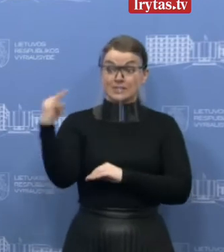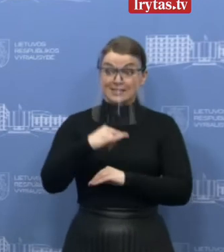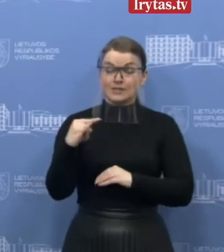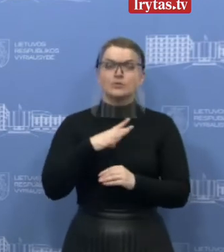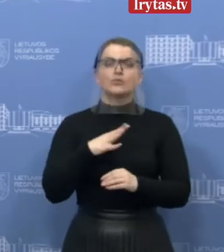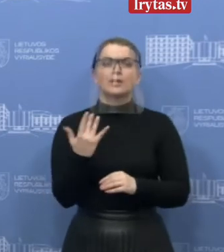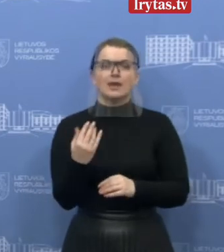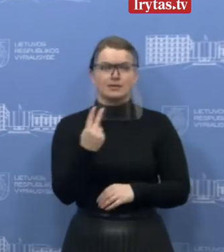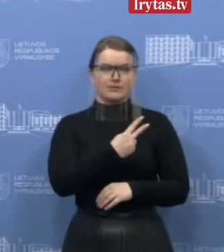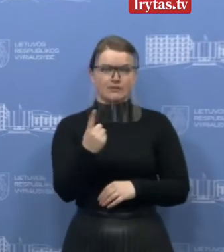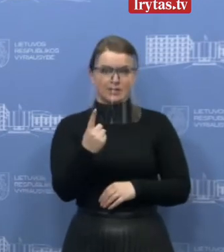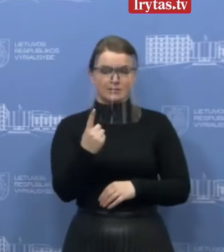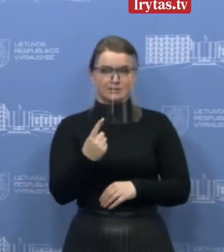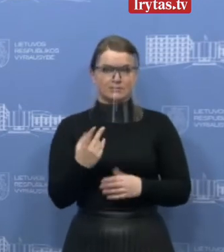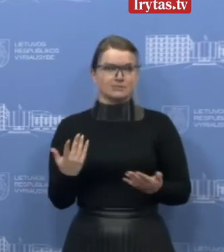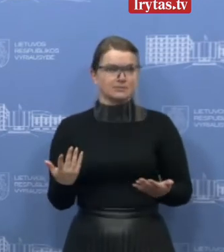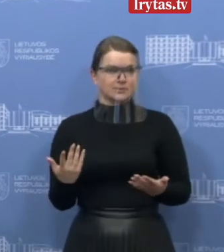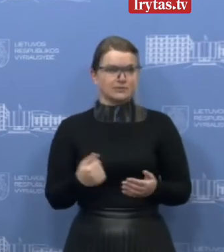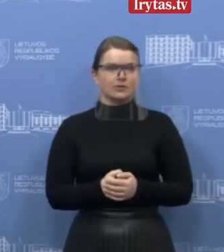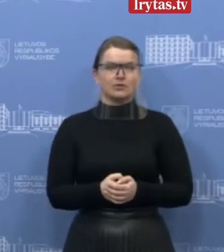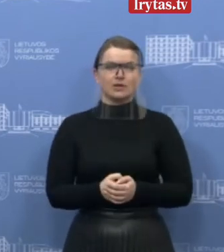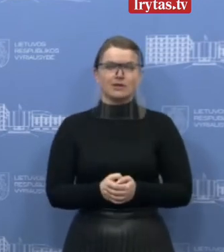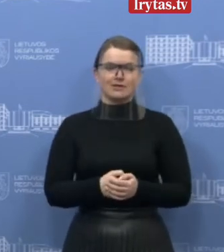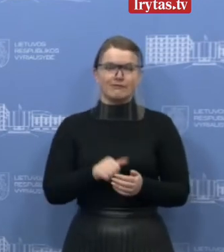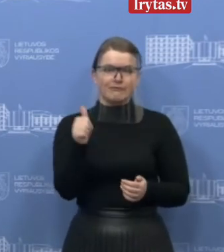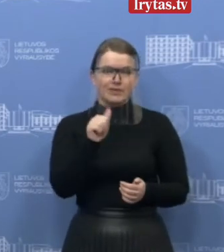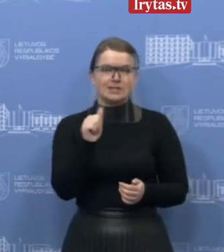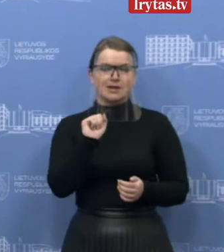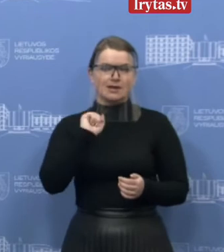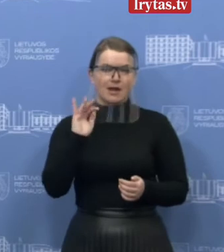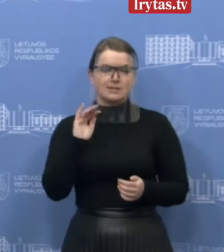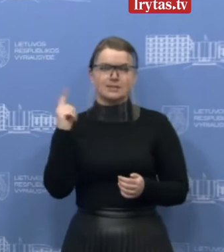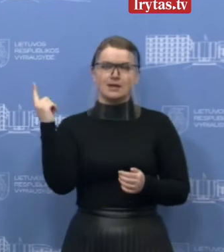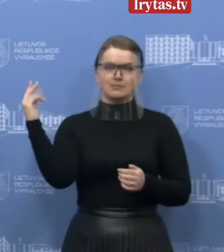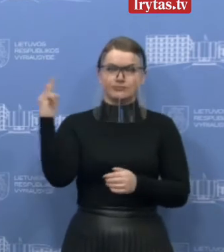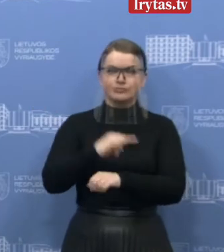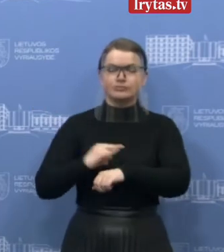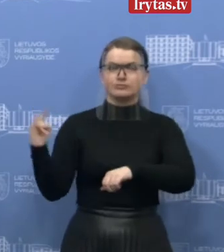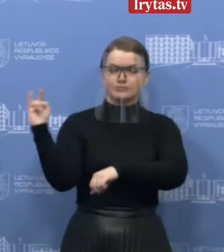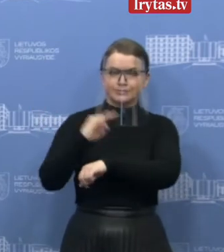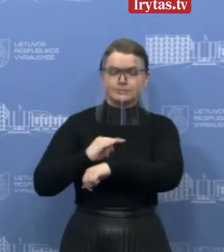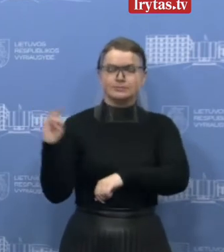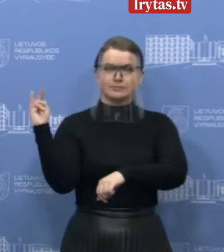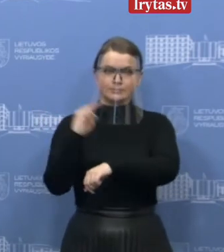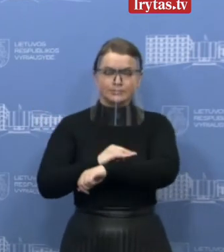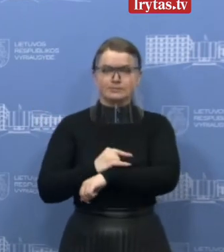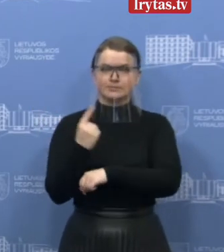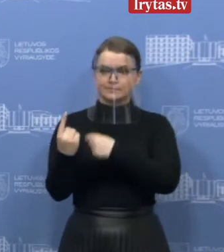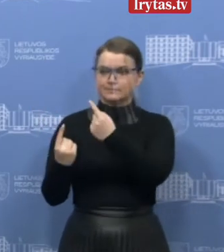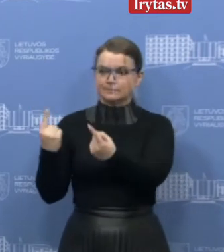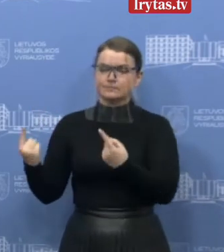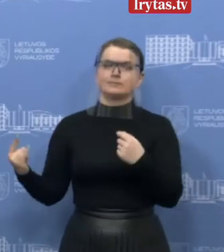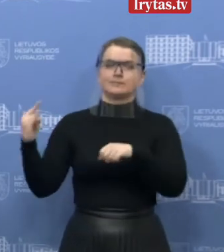paminėta, galim paskaišiuoti, tai yra daugiau negu vienas skrydis kasdien per visą šį laikotarpį. Praktiškai kasdien buvo organizuojama